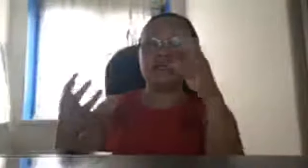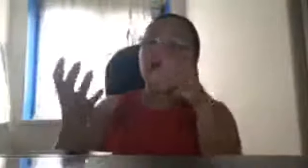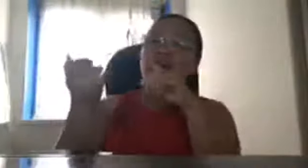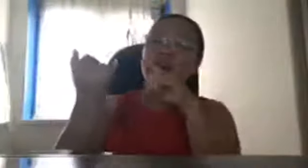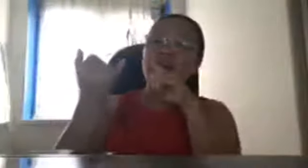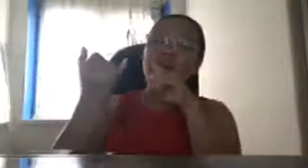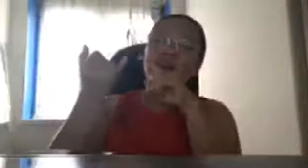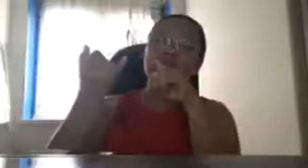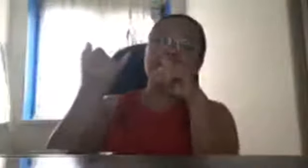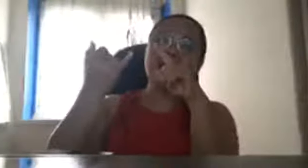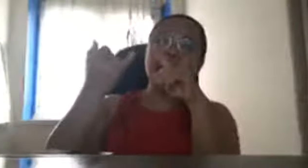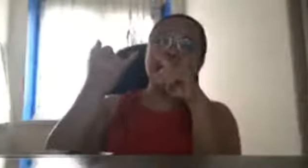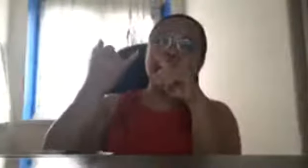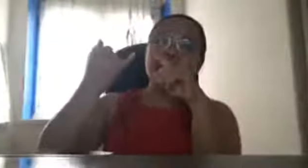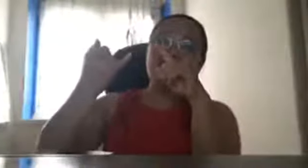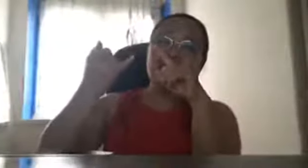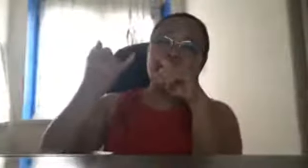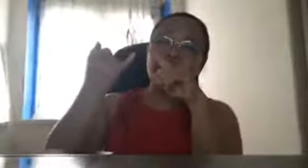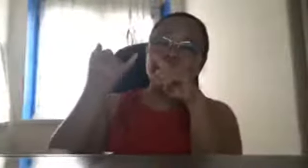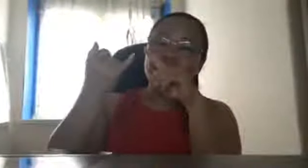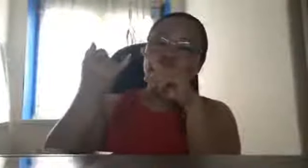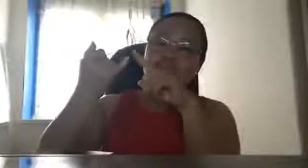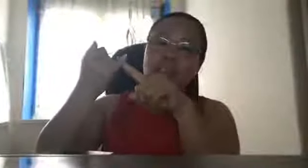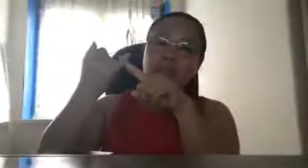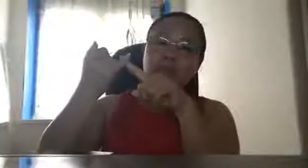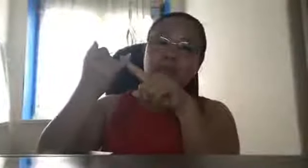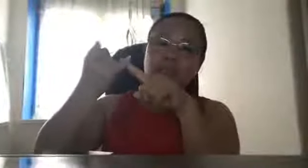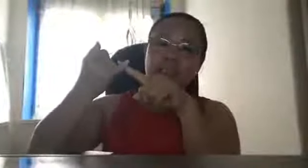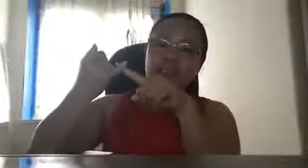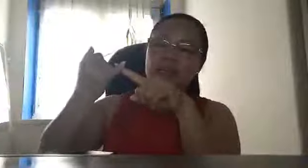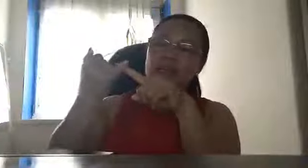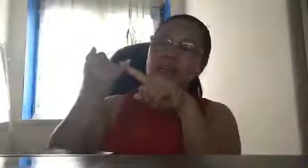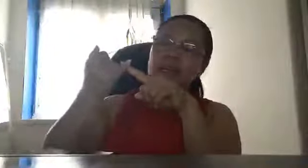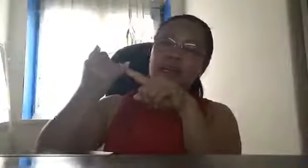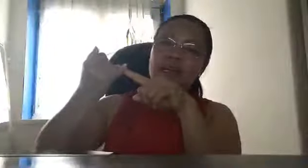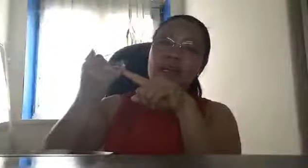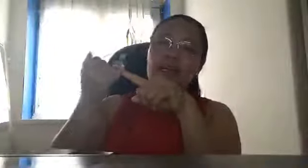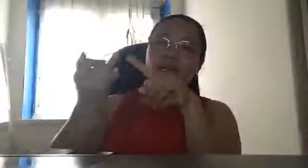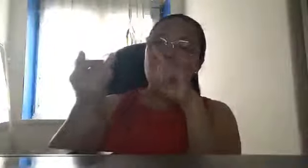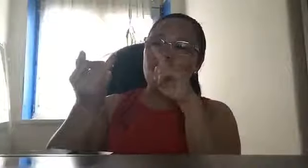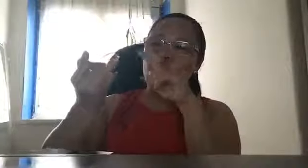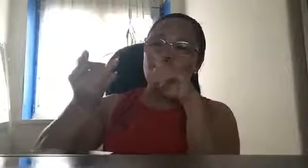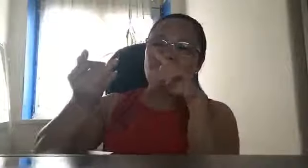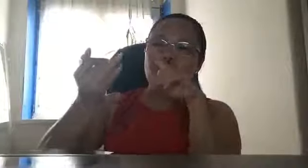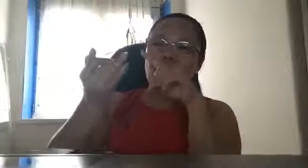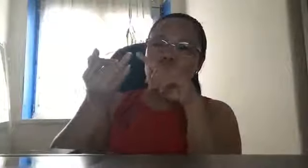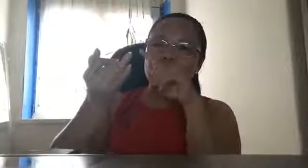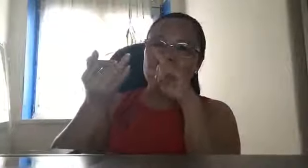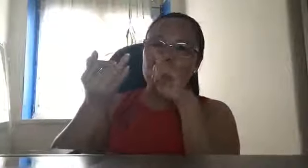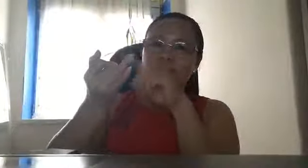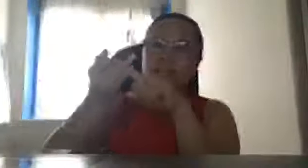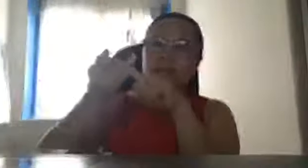ang ating mga taga senado mga tatanga tanga magsasalita